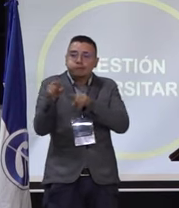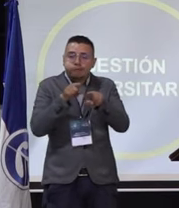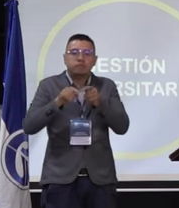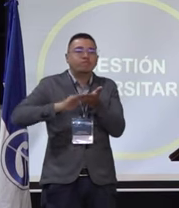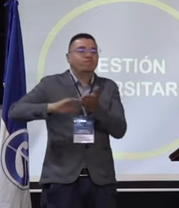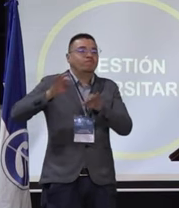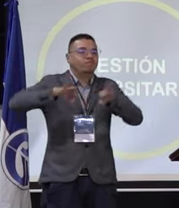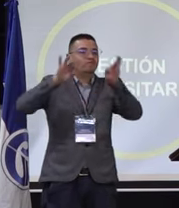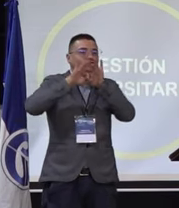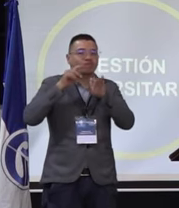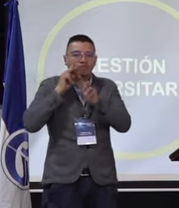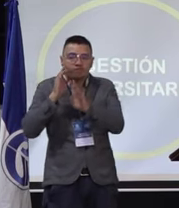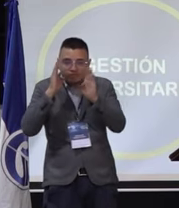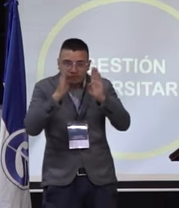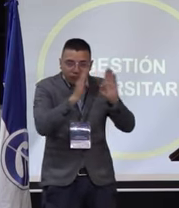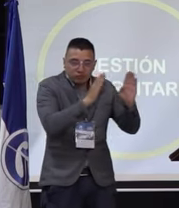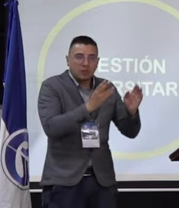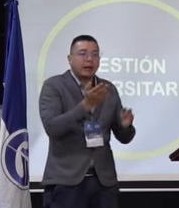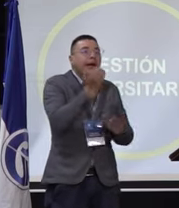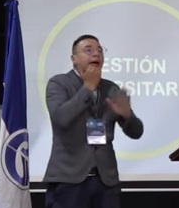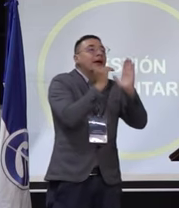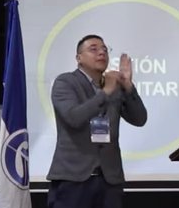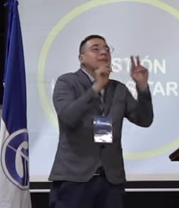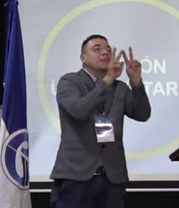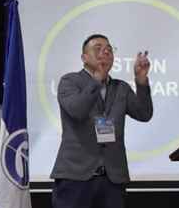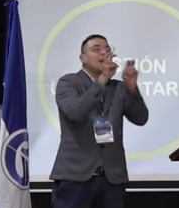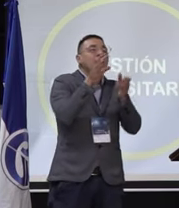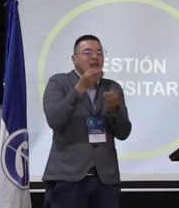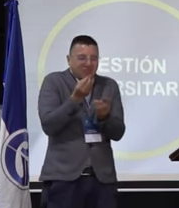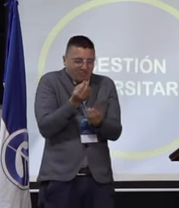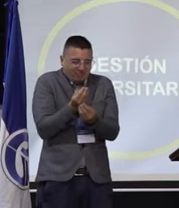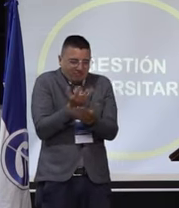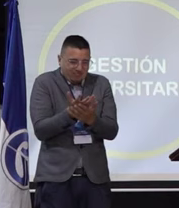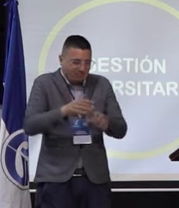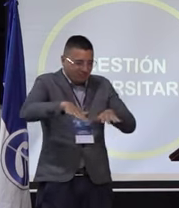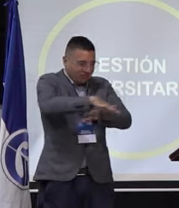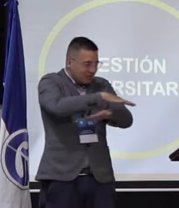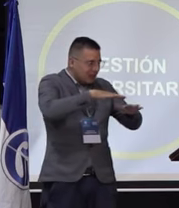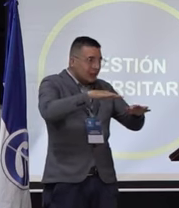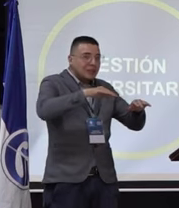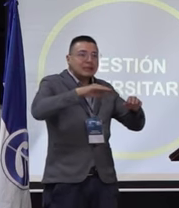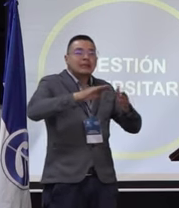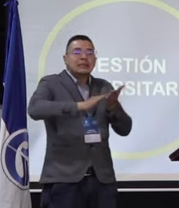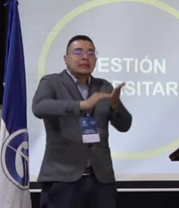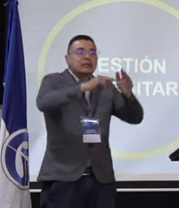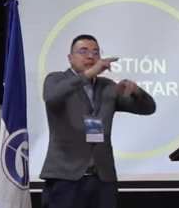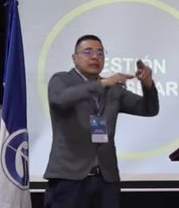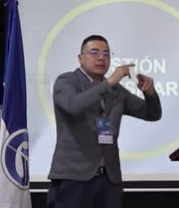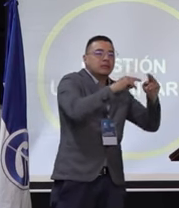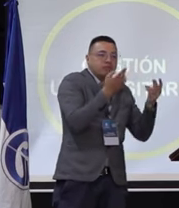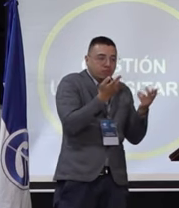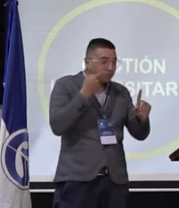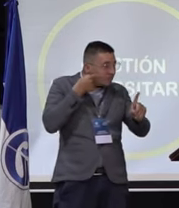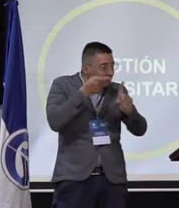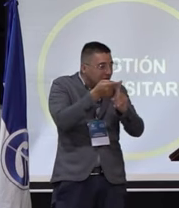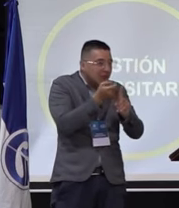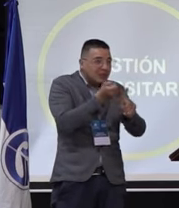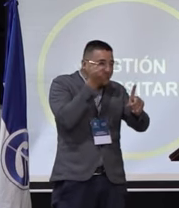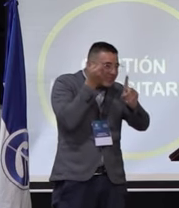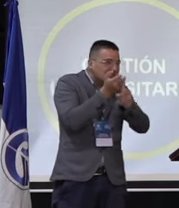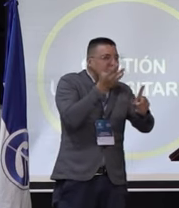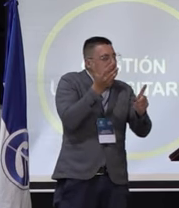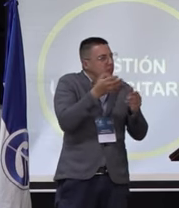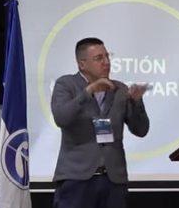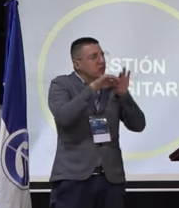necesarias como resolver. Por ejemplo, en términos de infraestructura, una de nuestras propuestas está basada en generar algún tipo de gestión